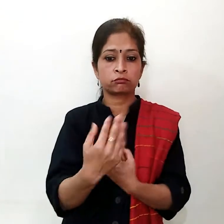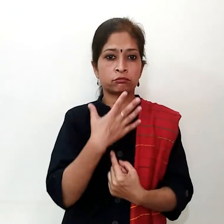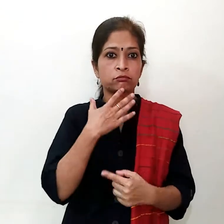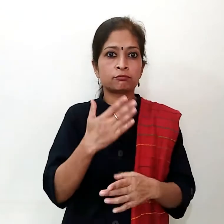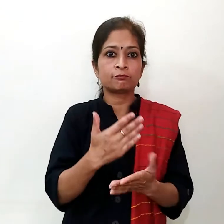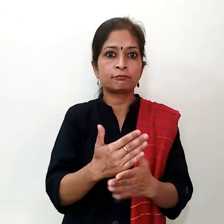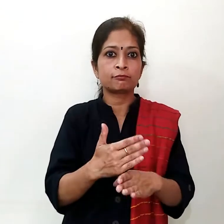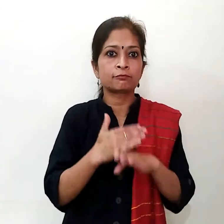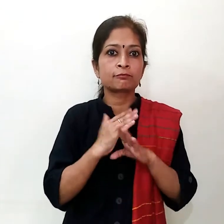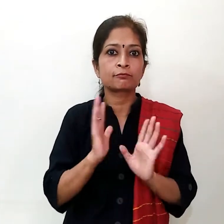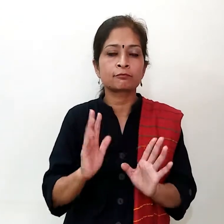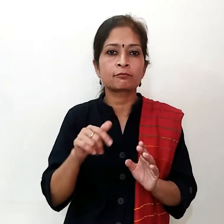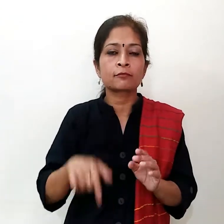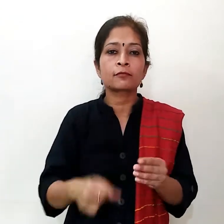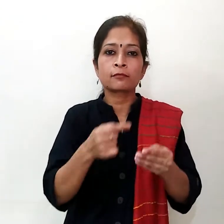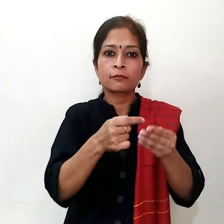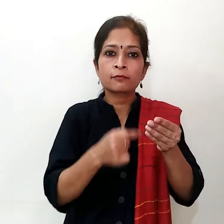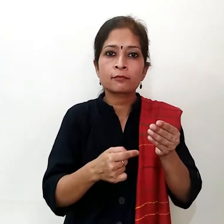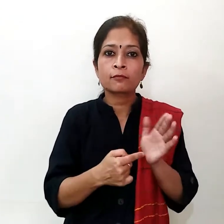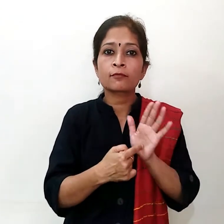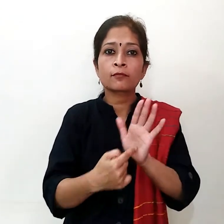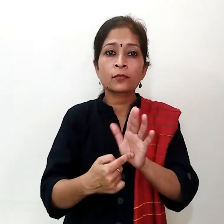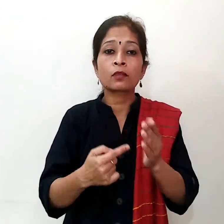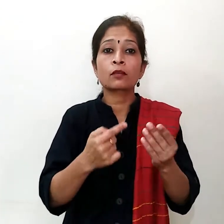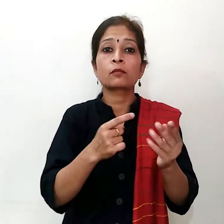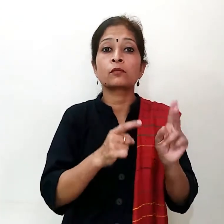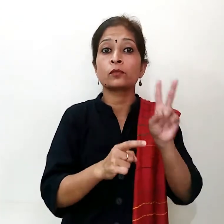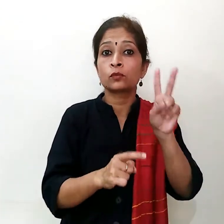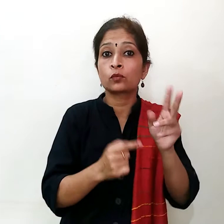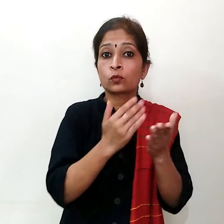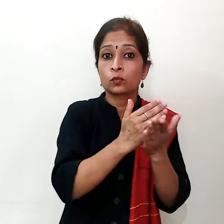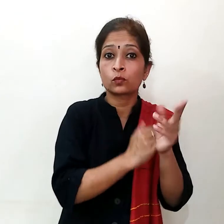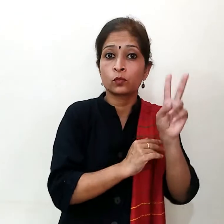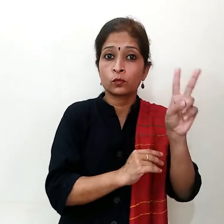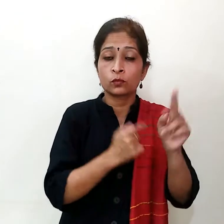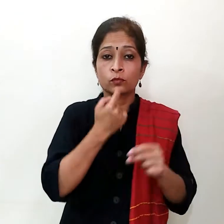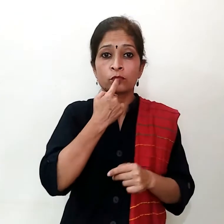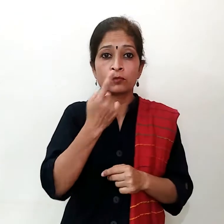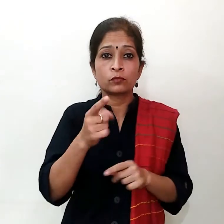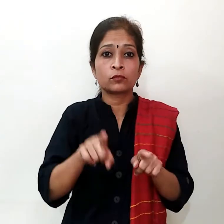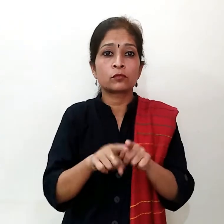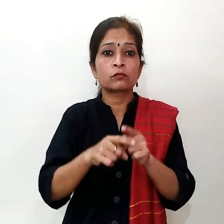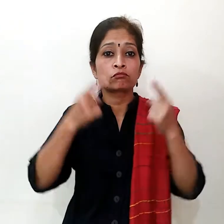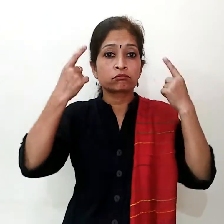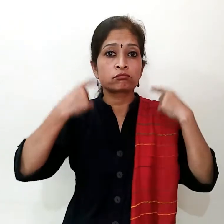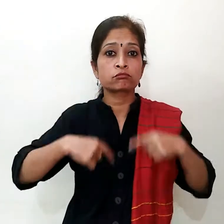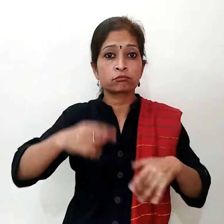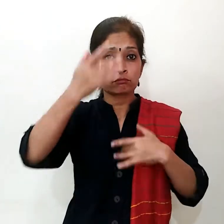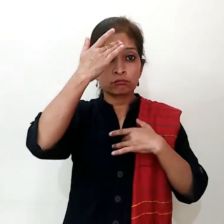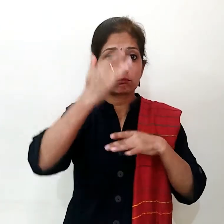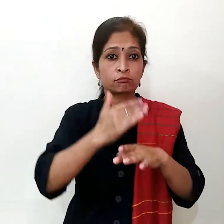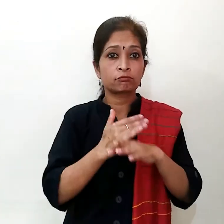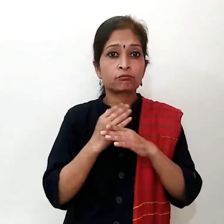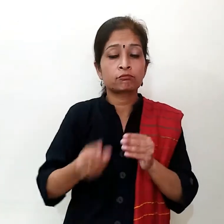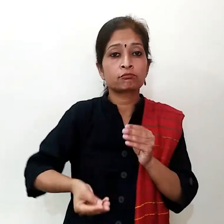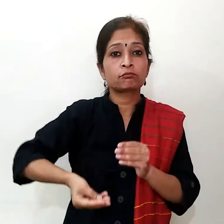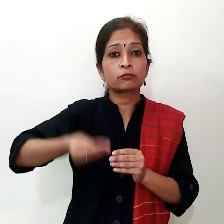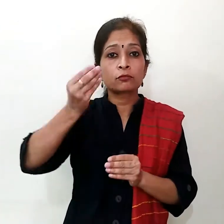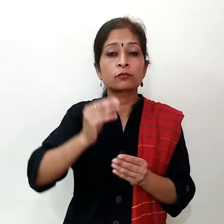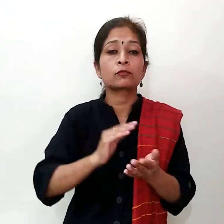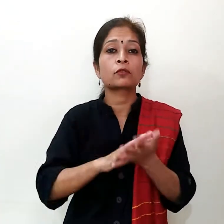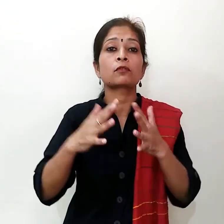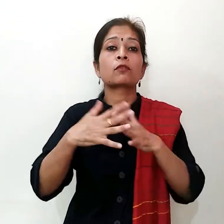कारण भी जैने चाते हैं मांग दशीका की दूसरे भाग में बदाया गया है कि अपने शरील की रोग प्रती रुदक्षंता को बढ़ाने के लिए